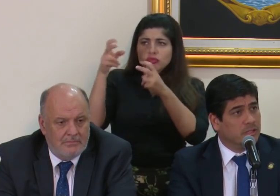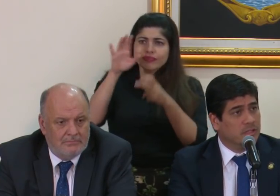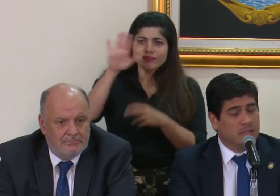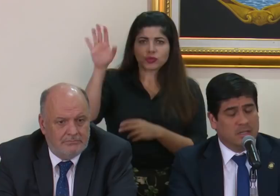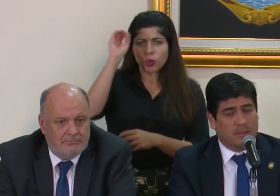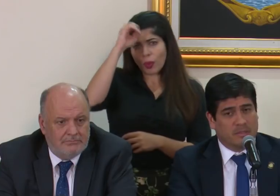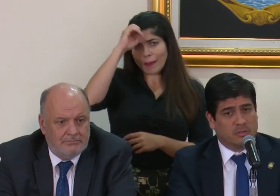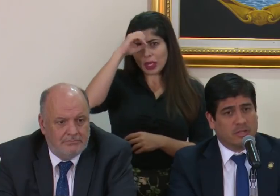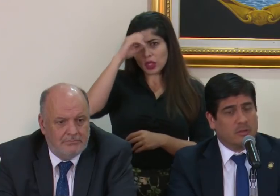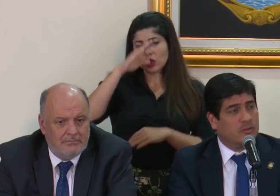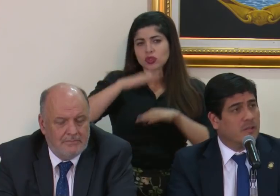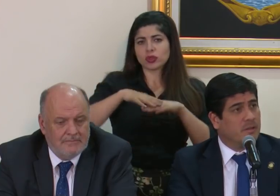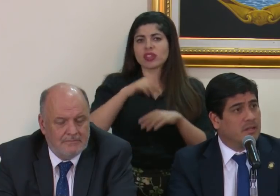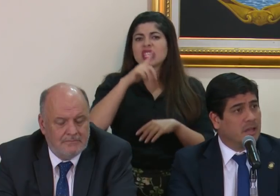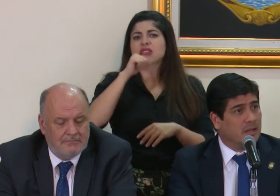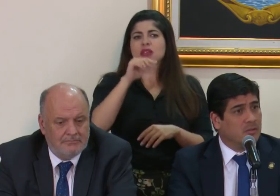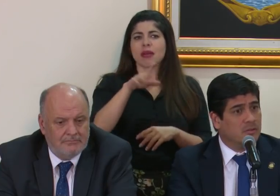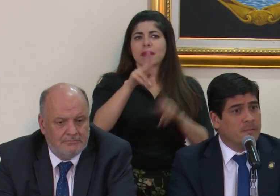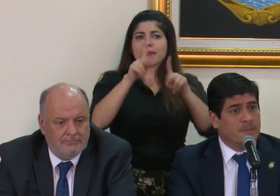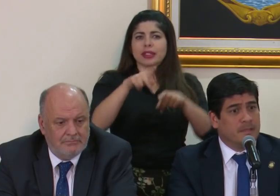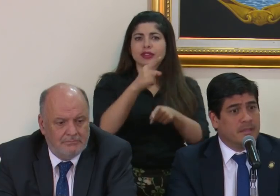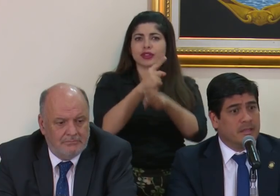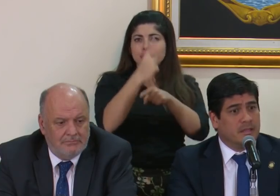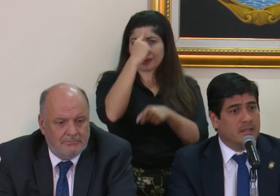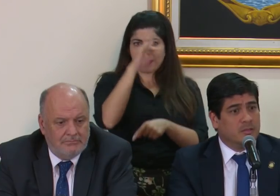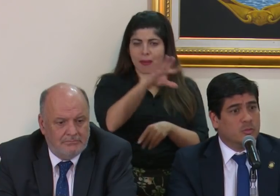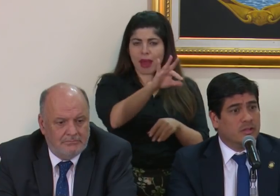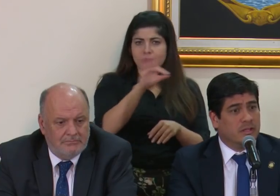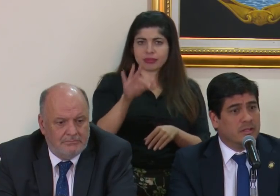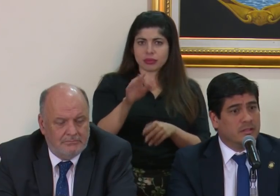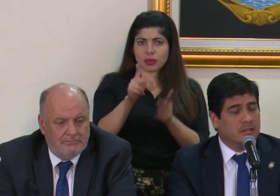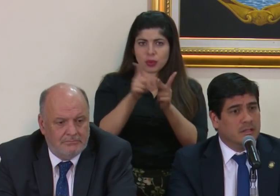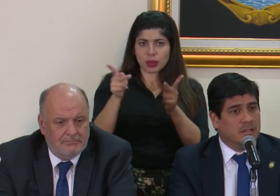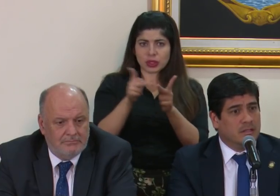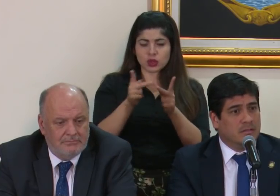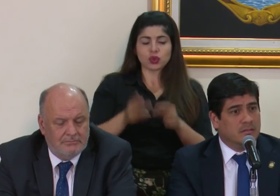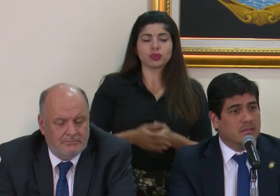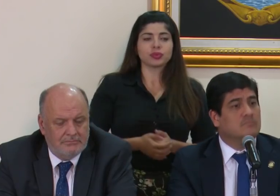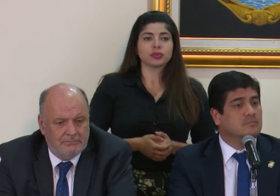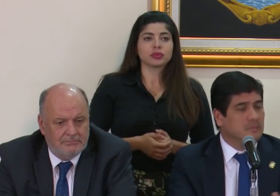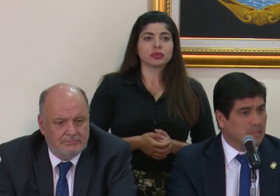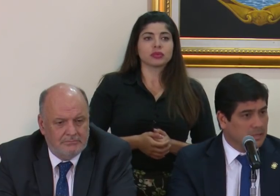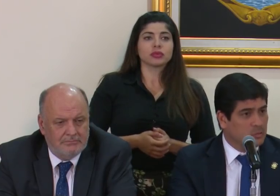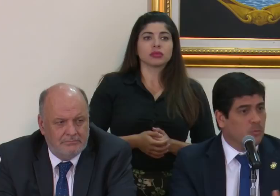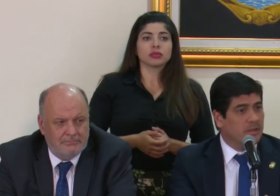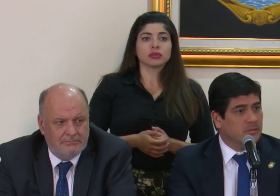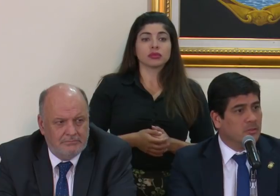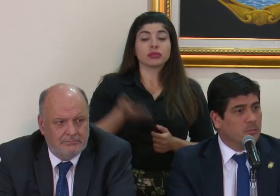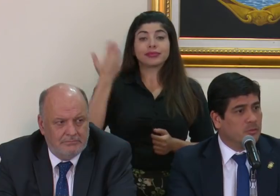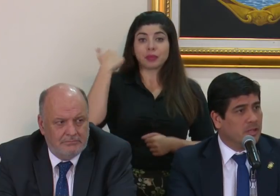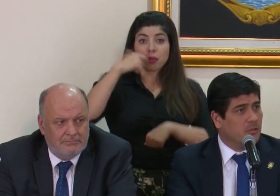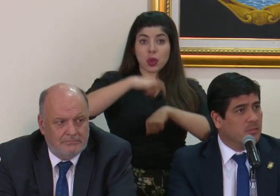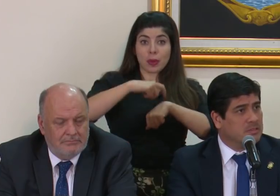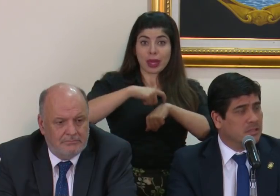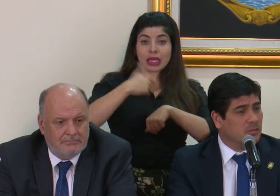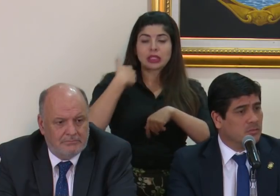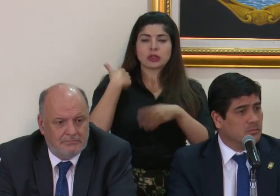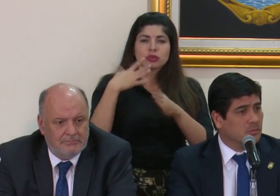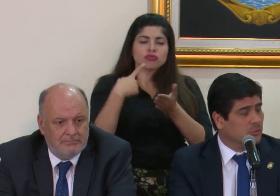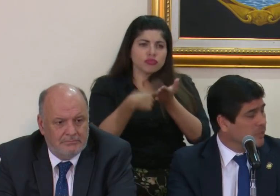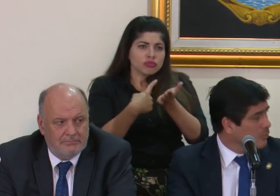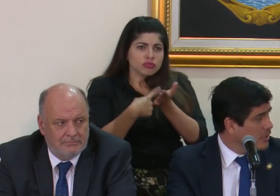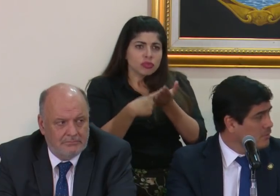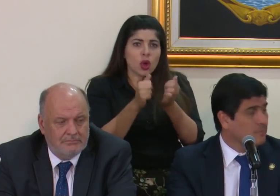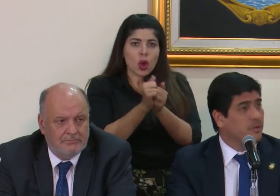sobre la persona heronia para el cargo. Y tuve en su momento la oportunidad de conversar